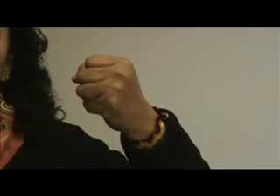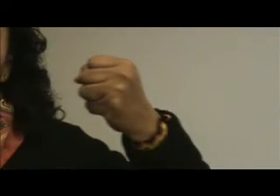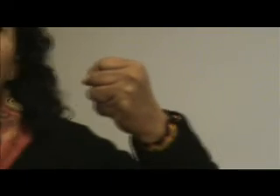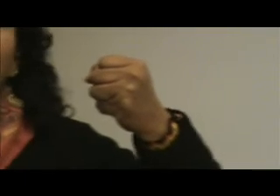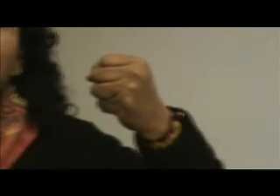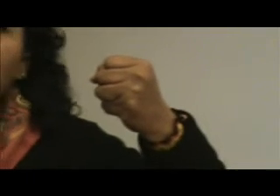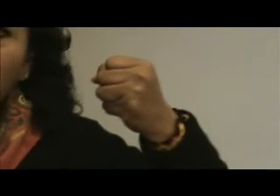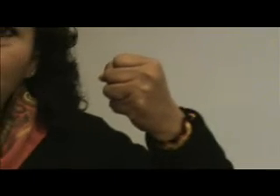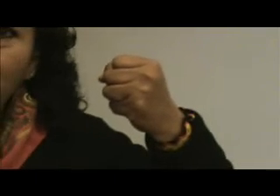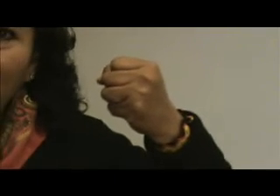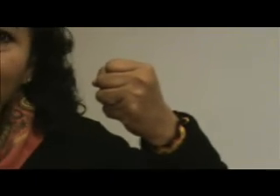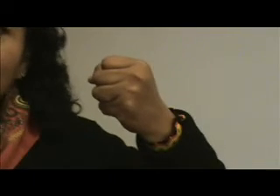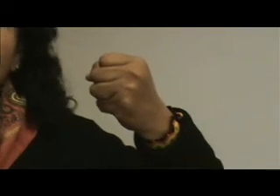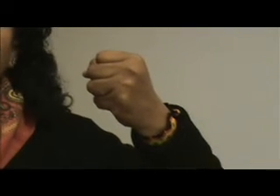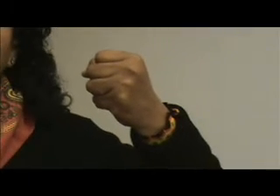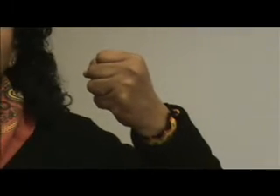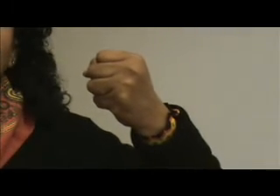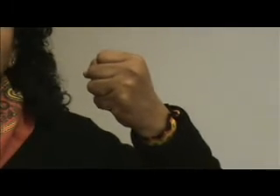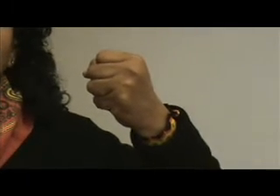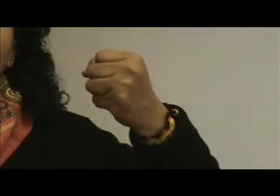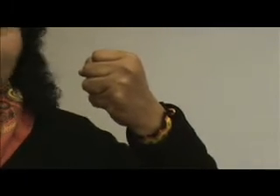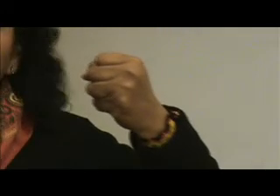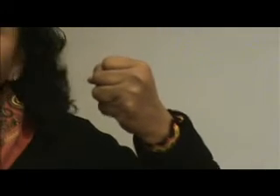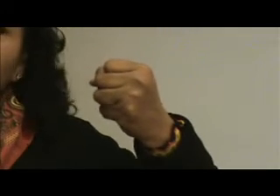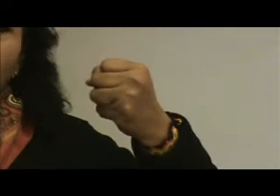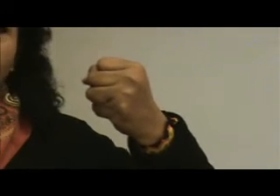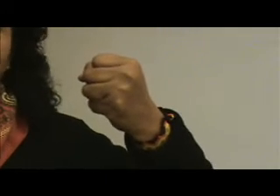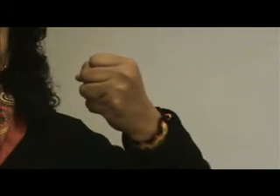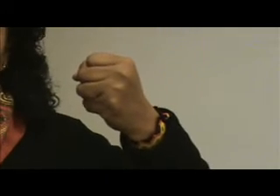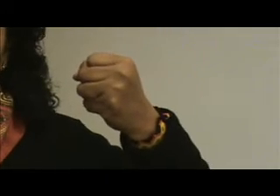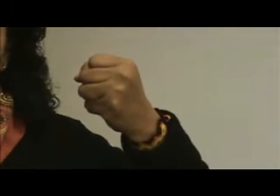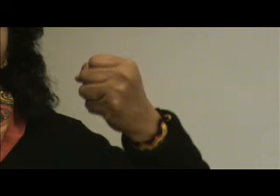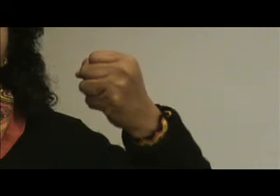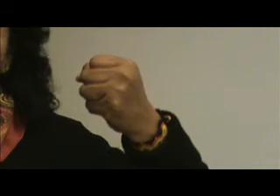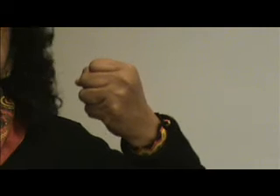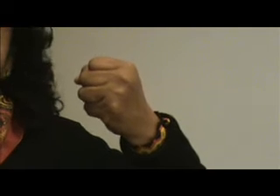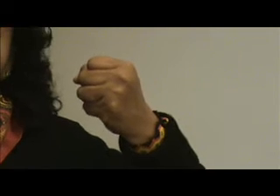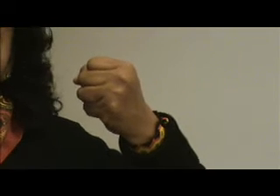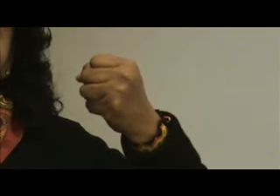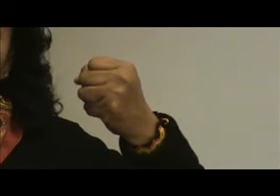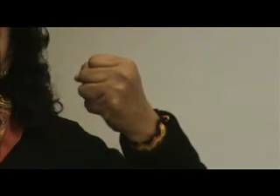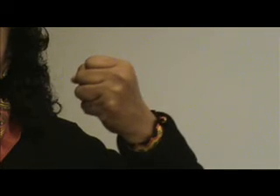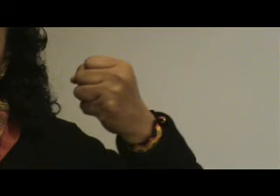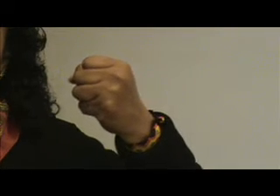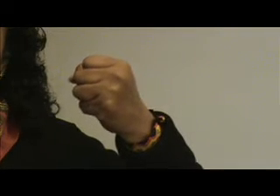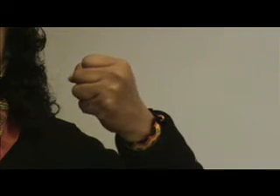que fueron parte de esta campaña, que no se dieron por vencidos, que sabían que teníamos que ganar